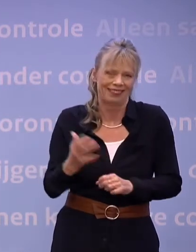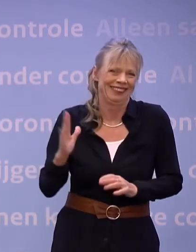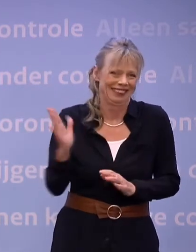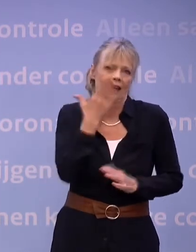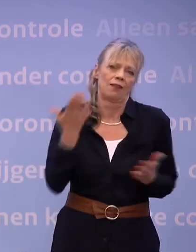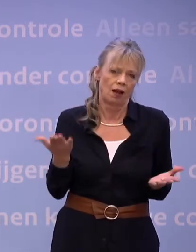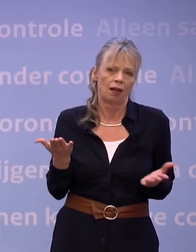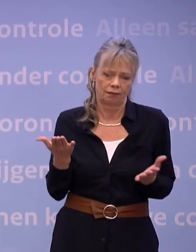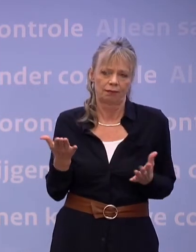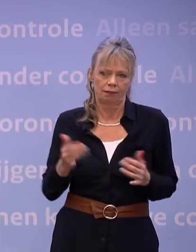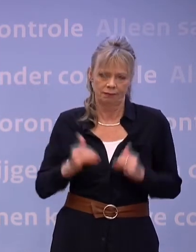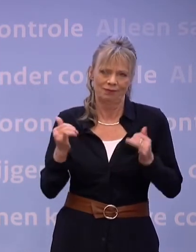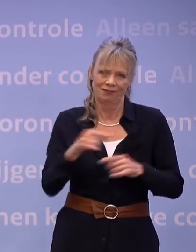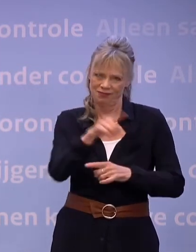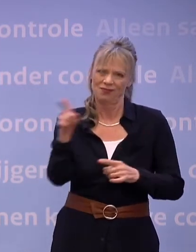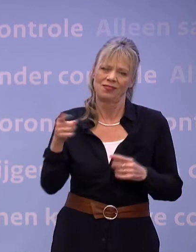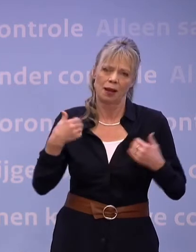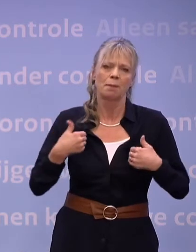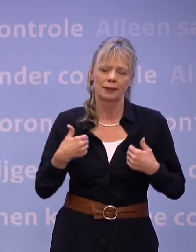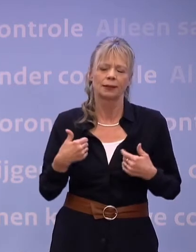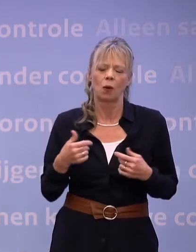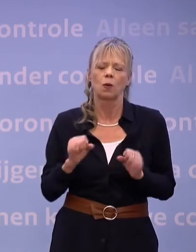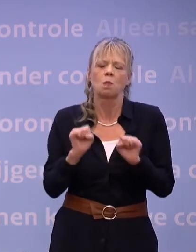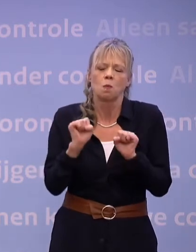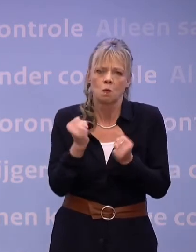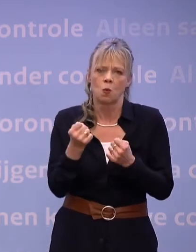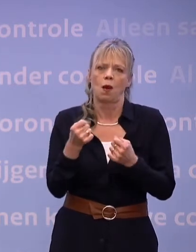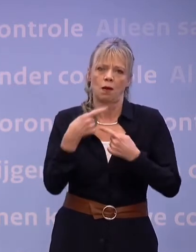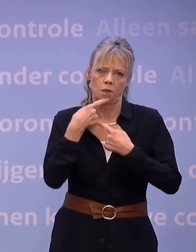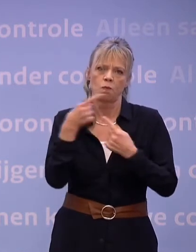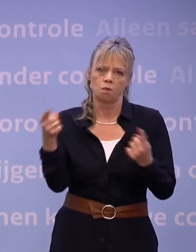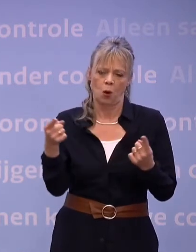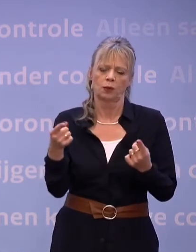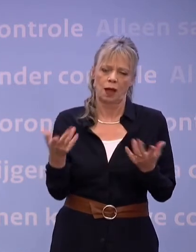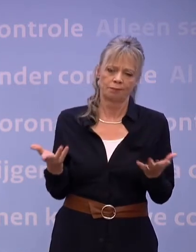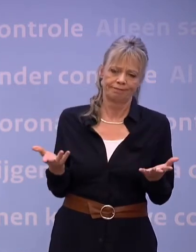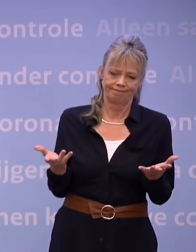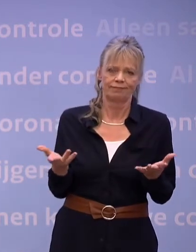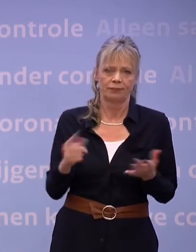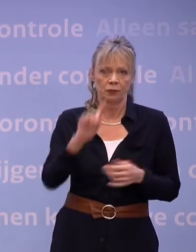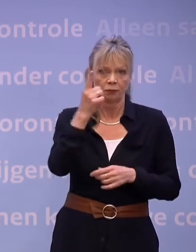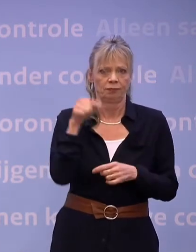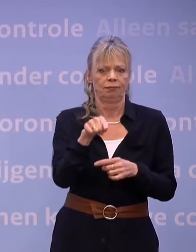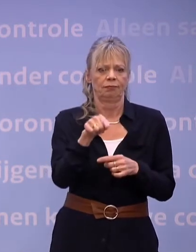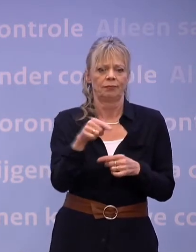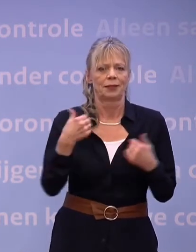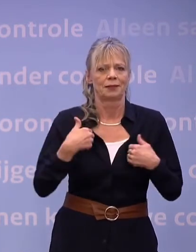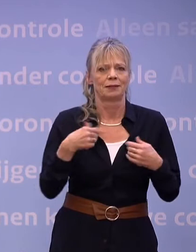En voor veel mensen ook een ongelooflijk lastige boodschap. Bijvoorbeeld voor al die ondernemers...